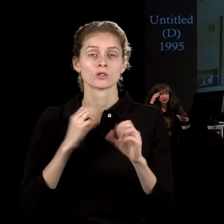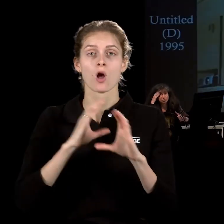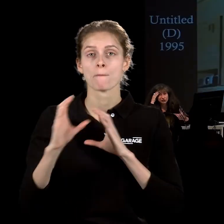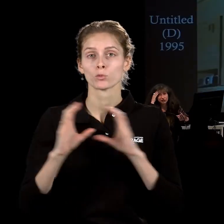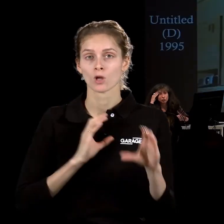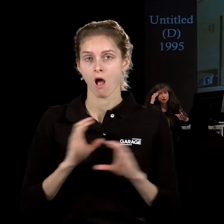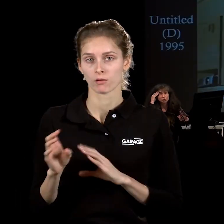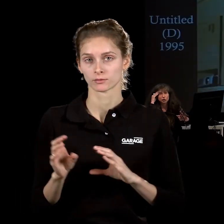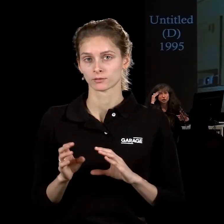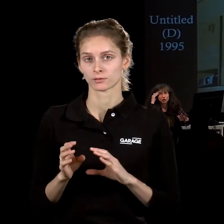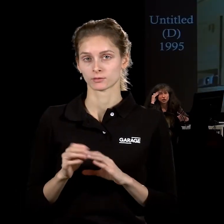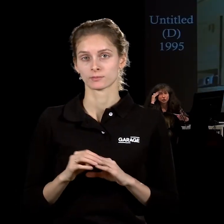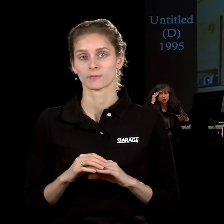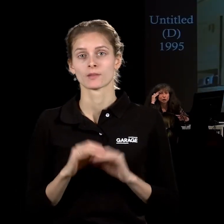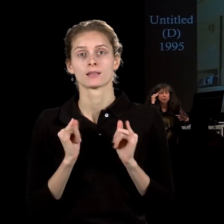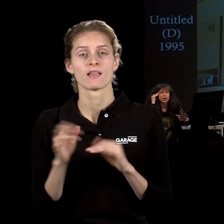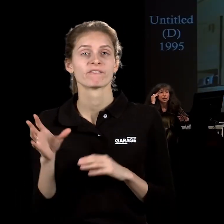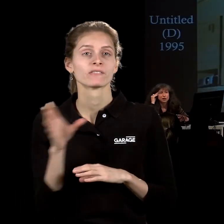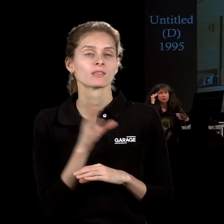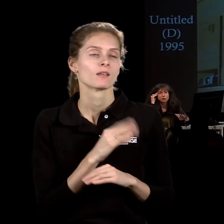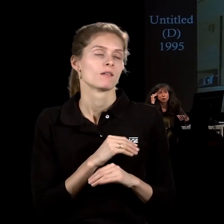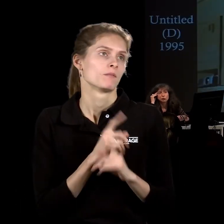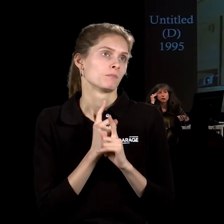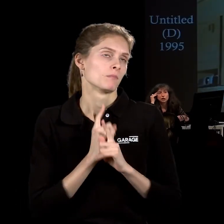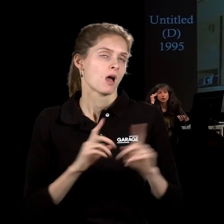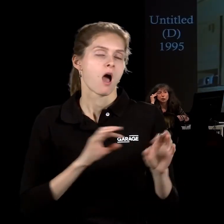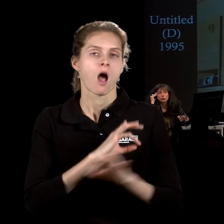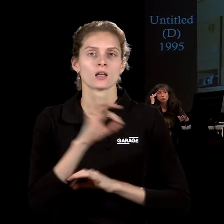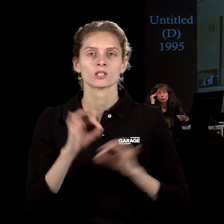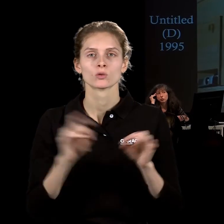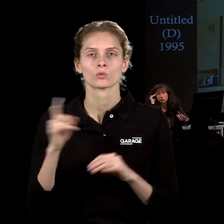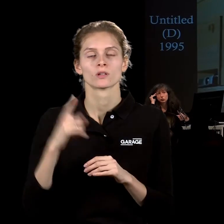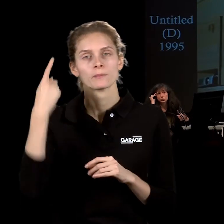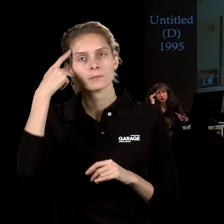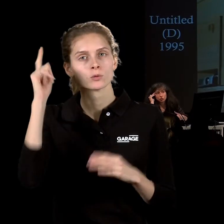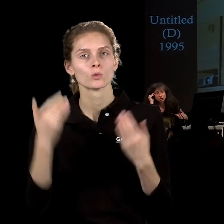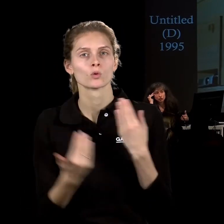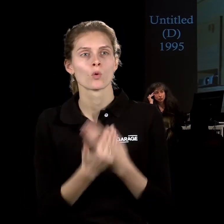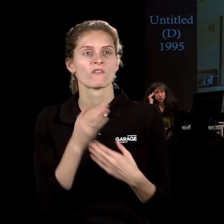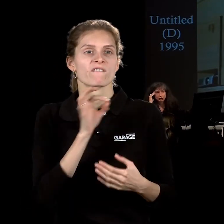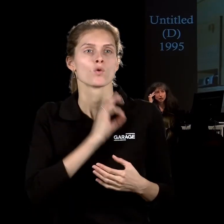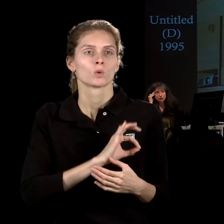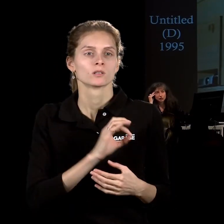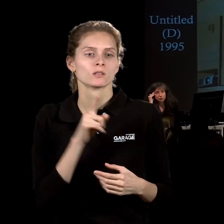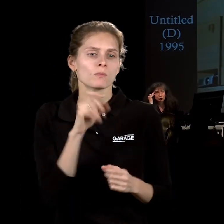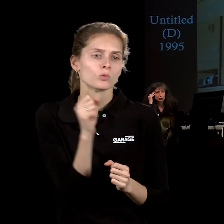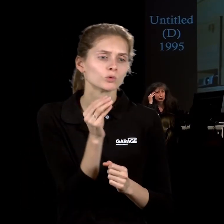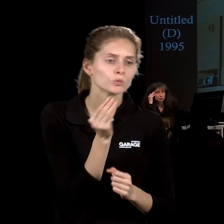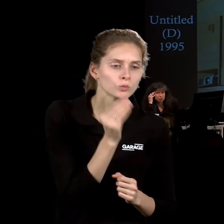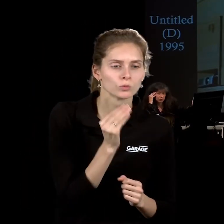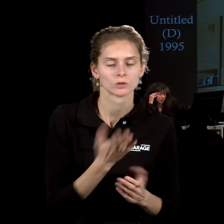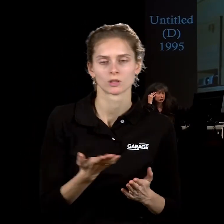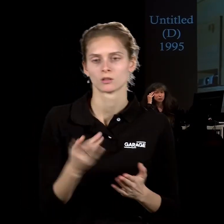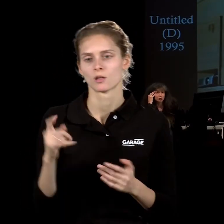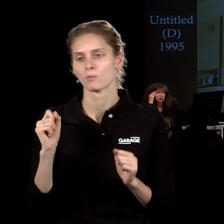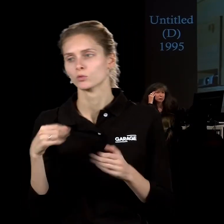для всей этой утопической архитектуры царование придумывает некие новые функции, что там можно есть, там можно